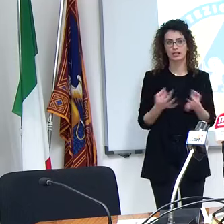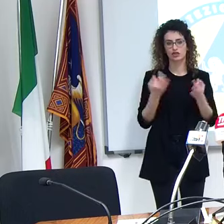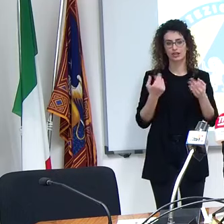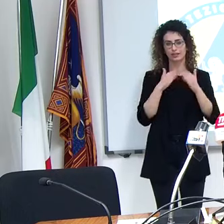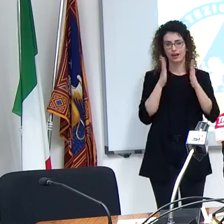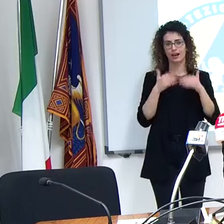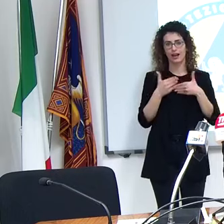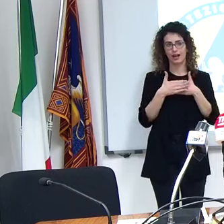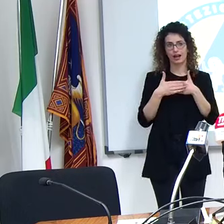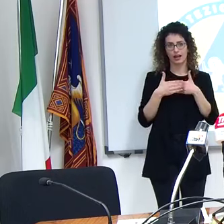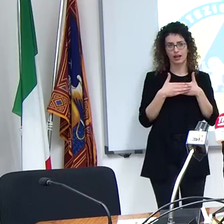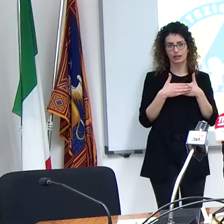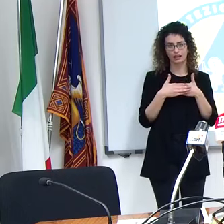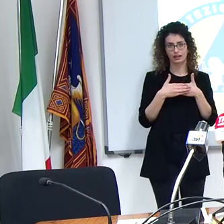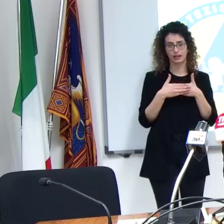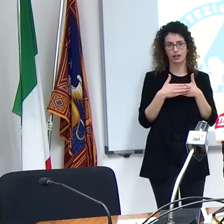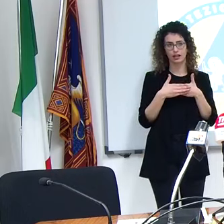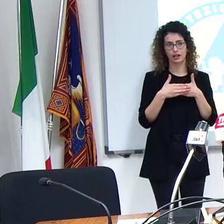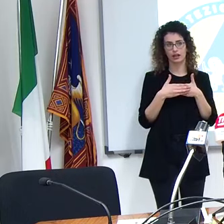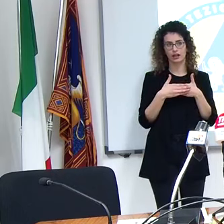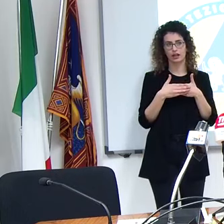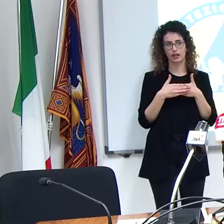dell'abitazione può essere